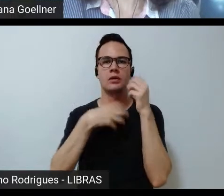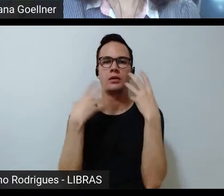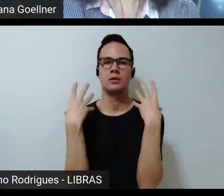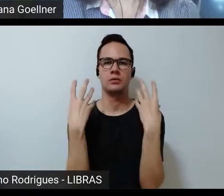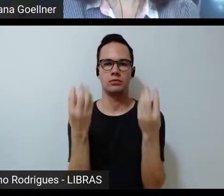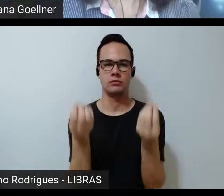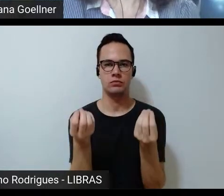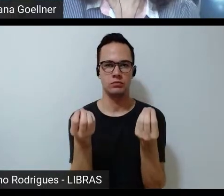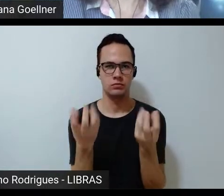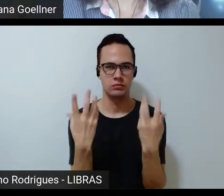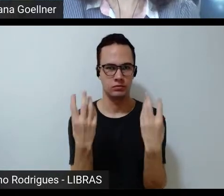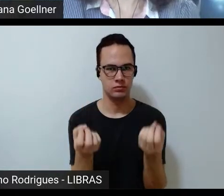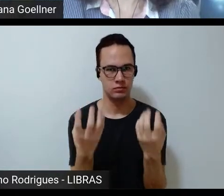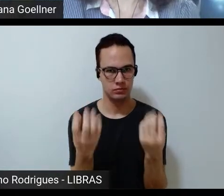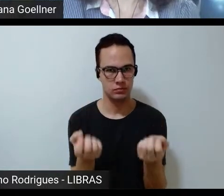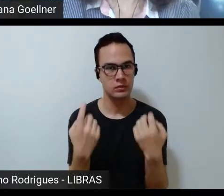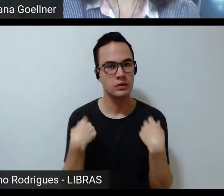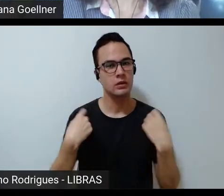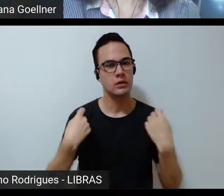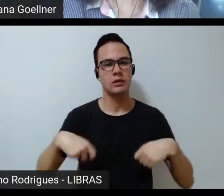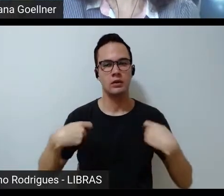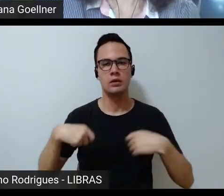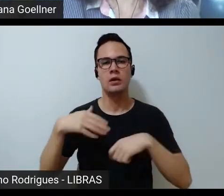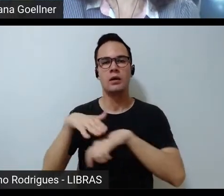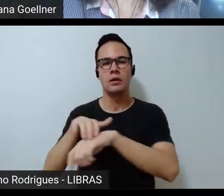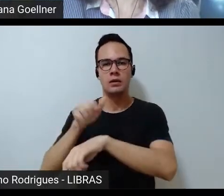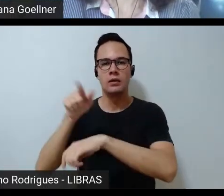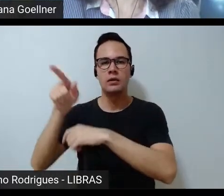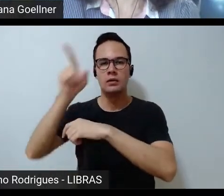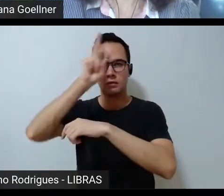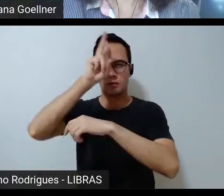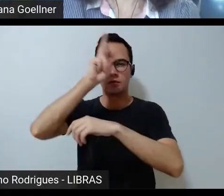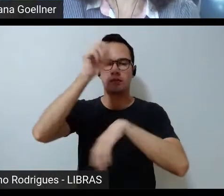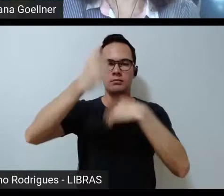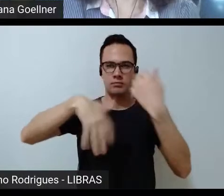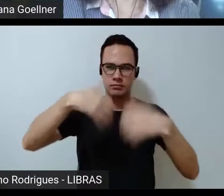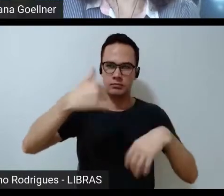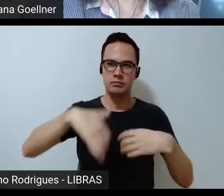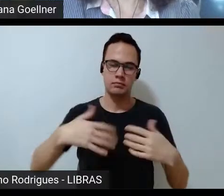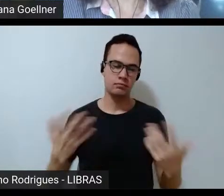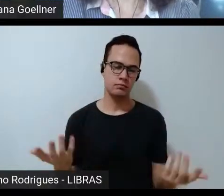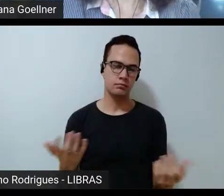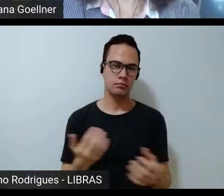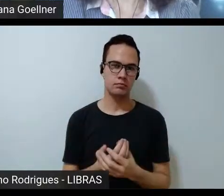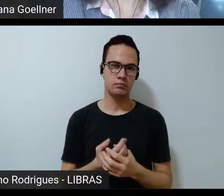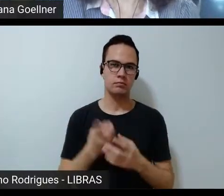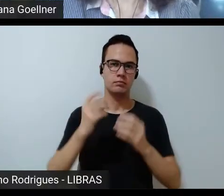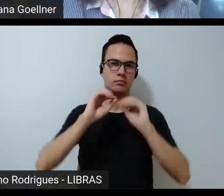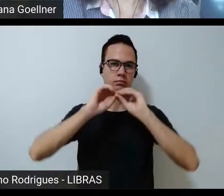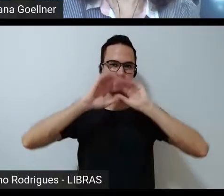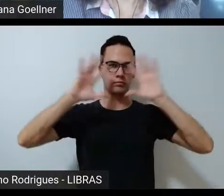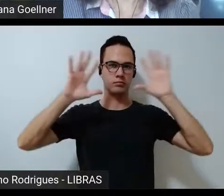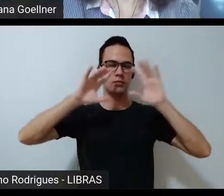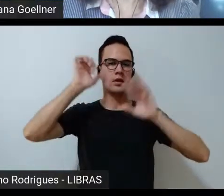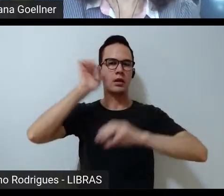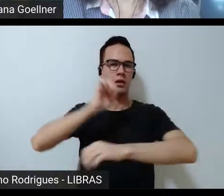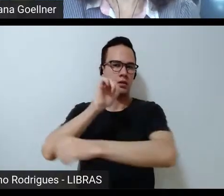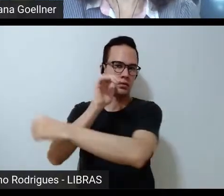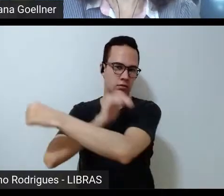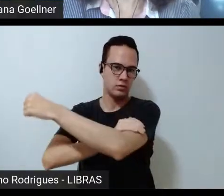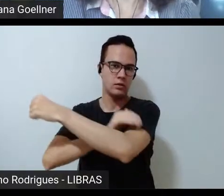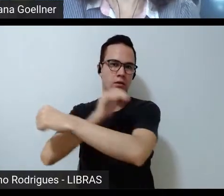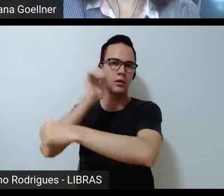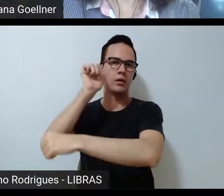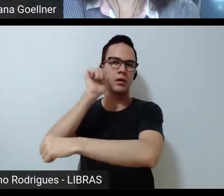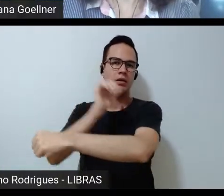tem um monte de gente que eu preciso que essas histórias venham. E aí, assim, a luz das feministas, das feministas